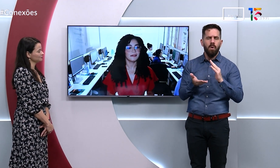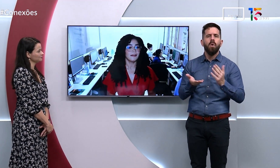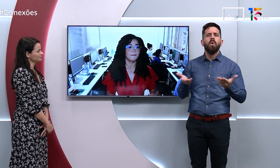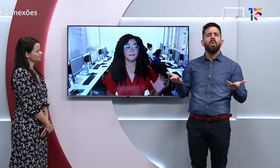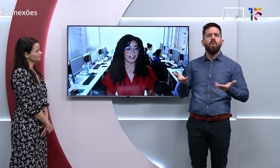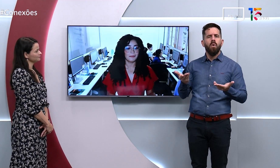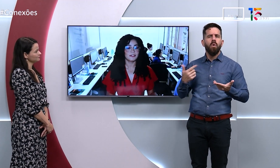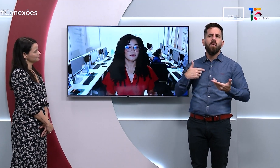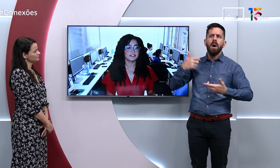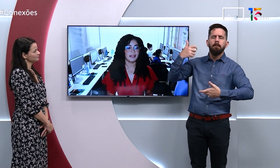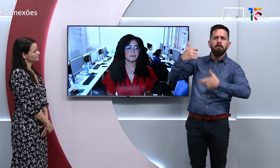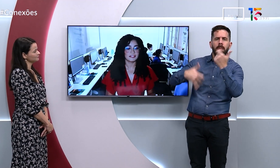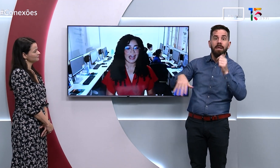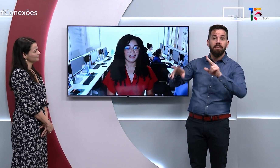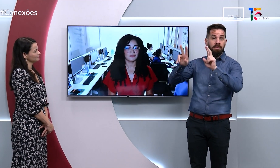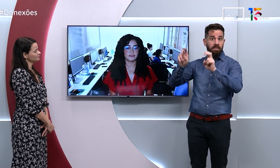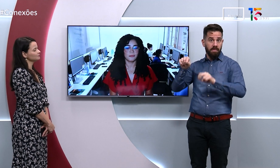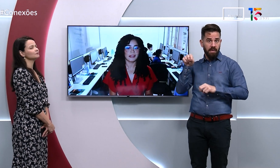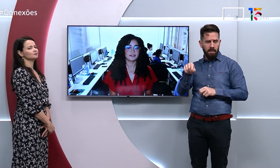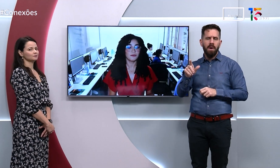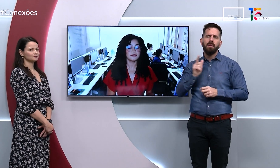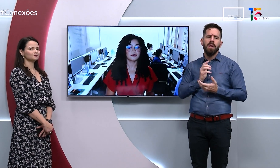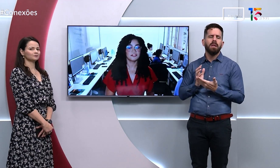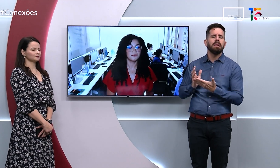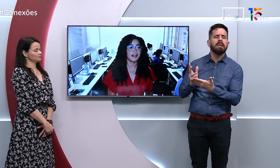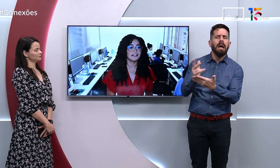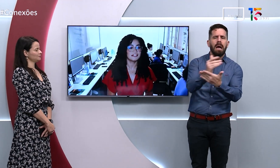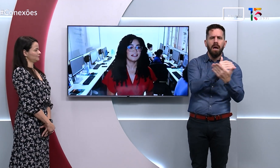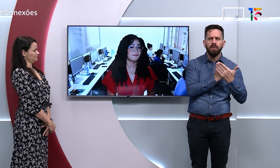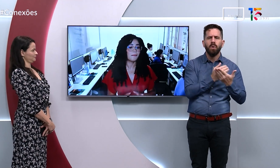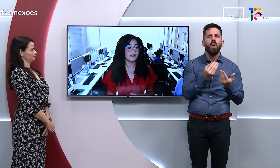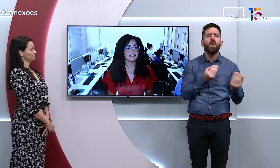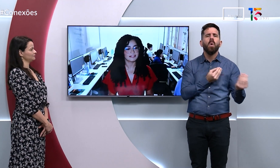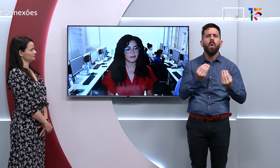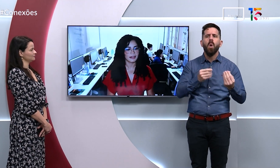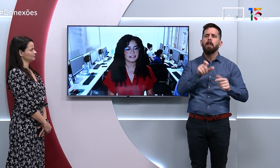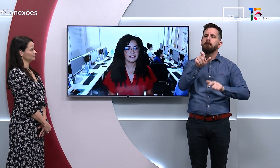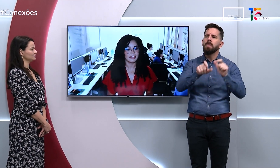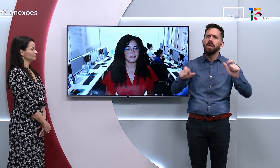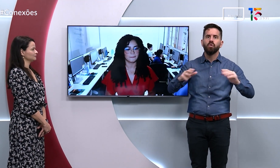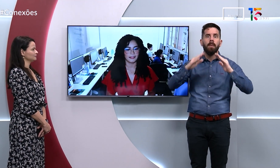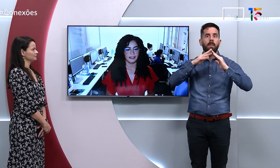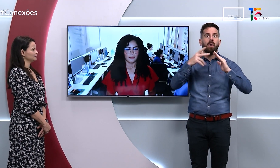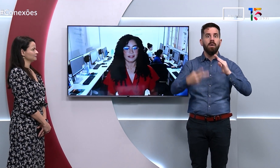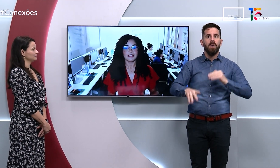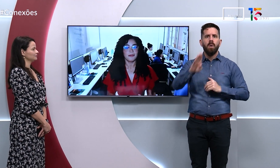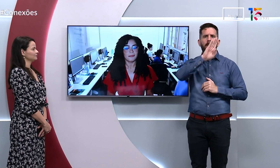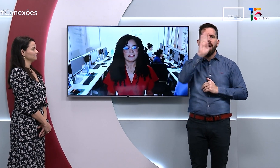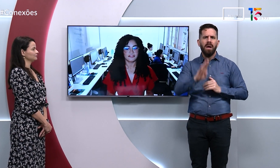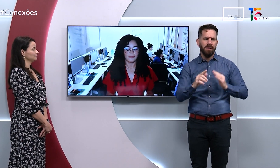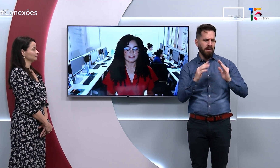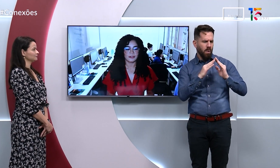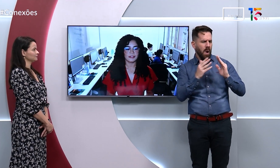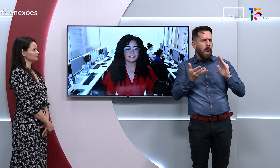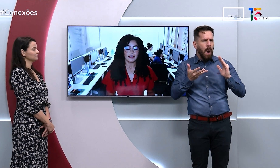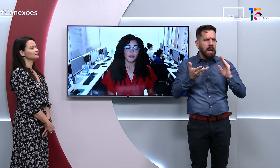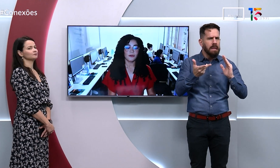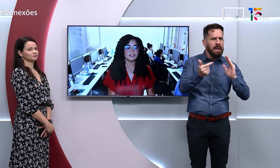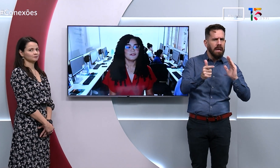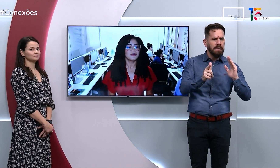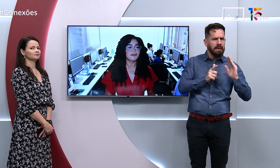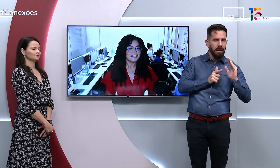o trouxemos dados sobre as condições de moradia da população brasileira. Para saber mais informações,